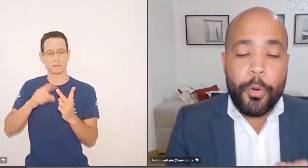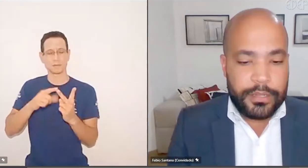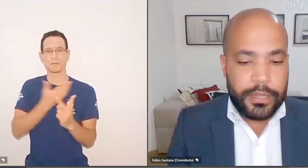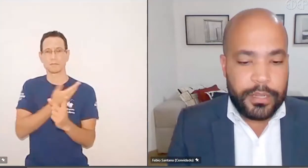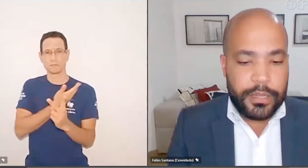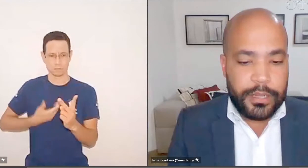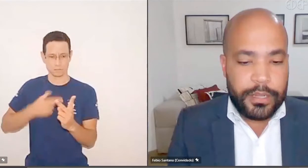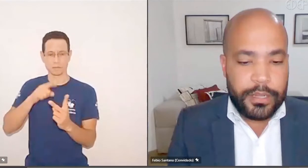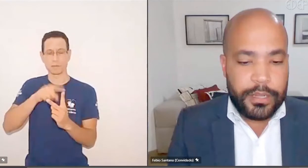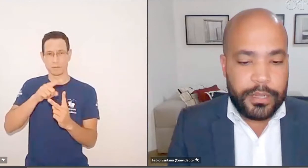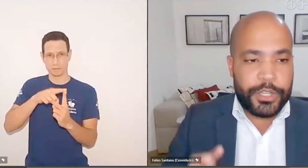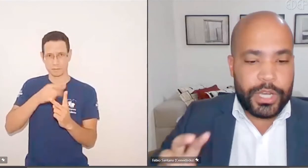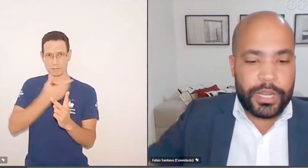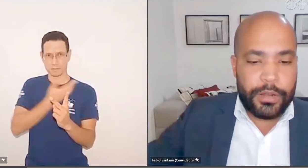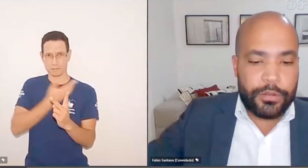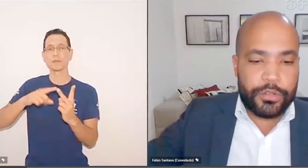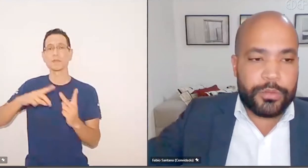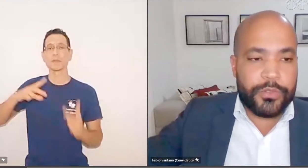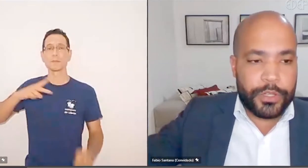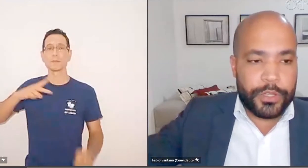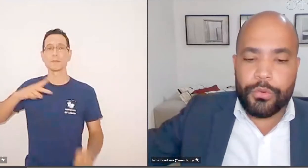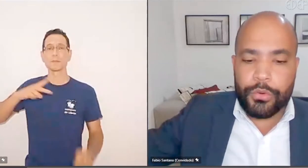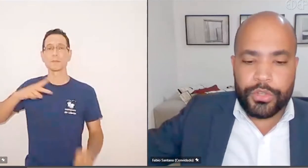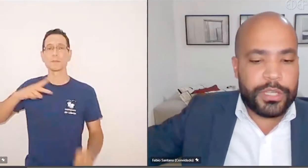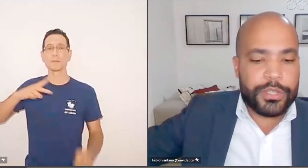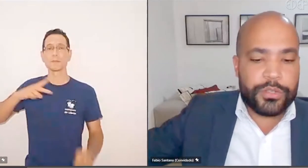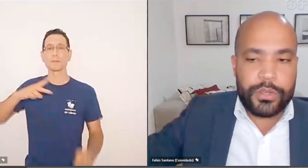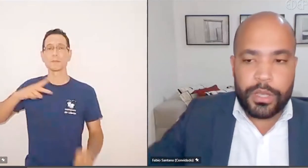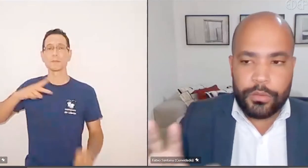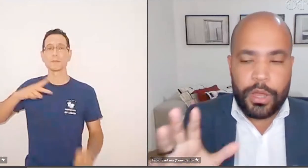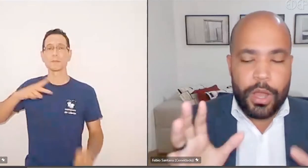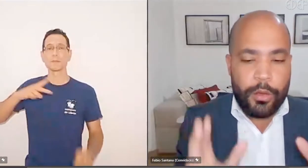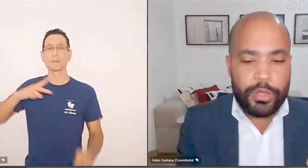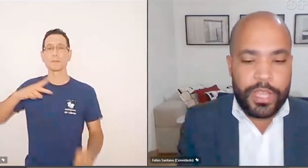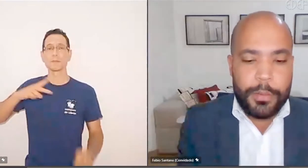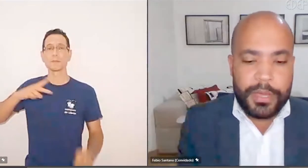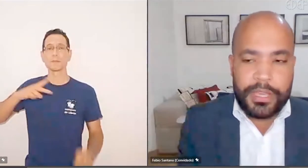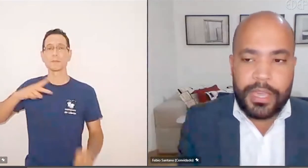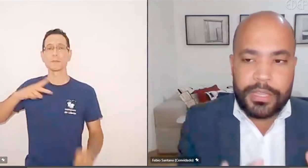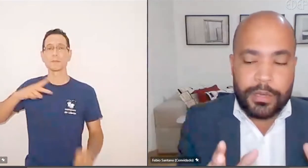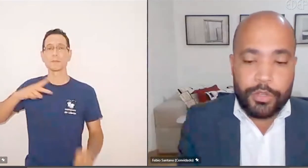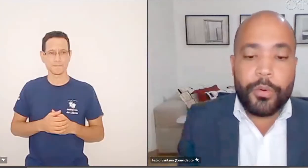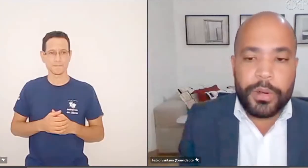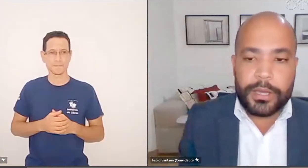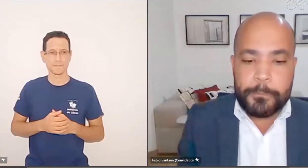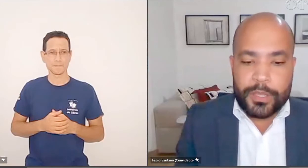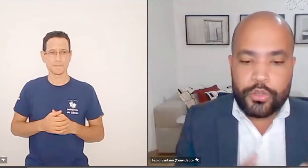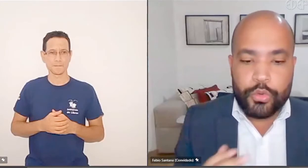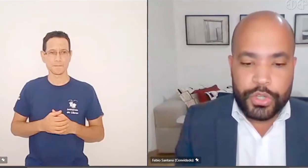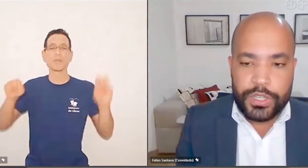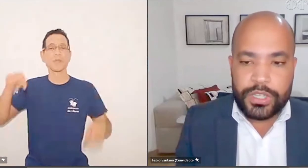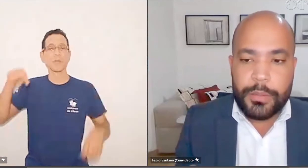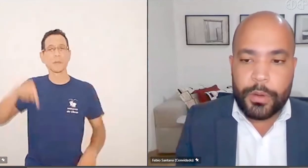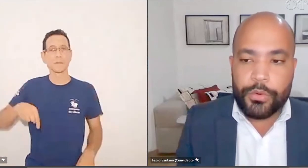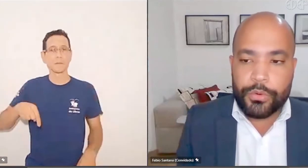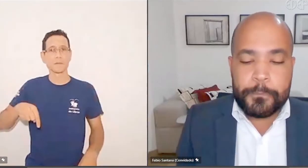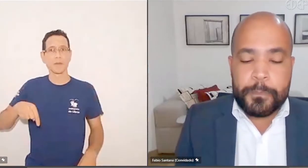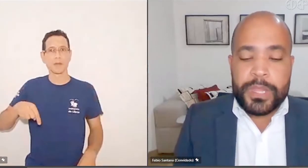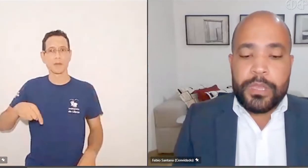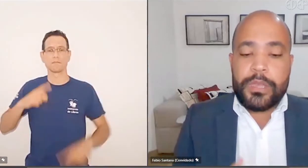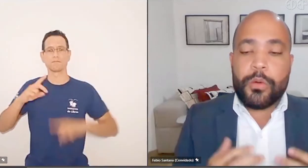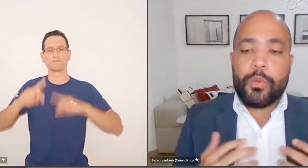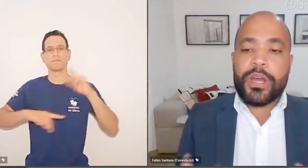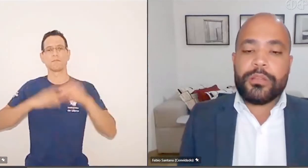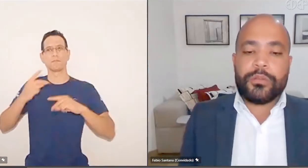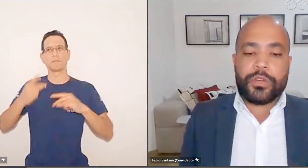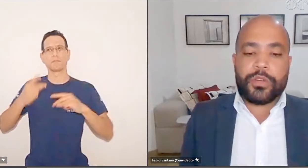pública, né, isso nós estamos falando, né, para deixar claro que nós estamos falando de plano de saúde, nada disso. O tema aqui é saúde pública, SUS, Sistema Único de